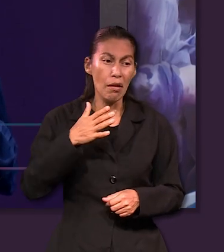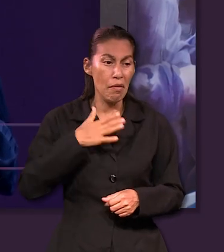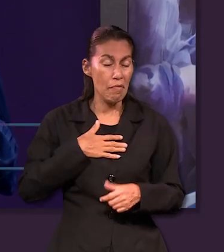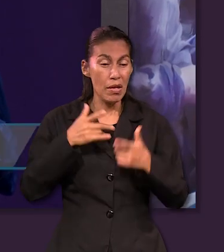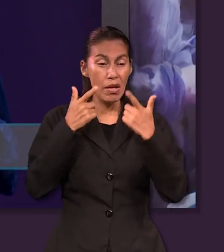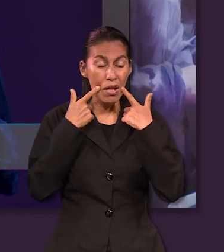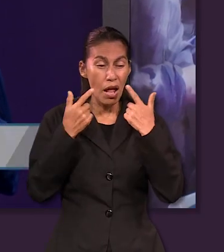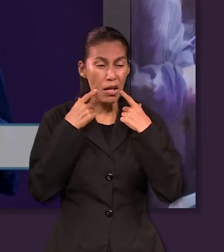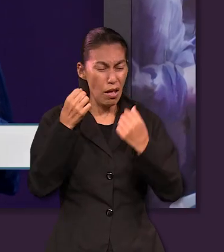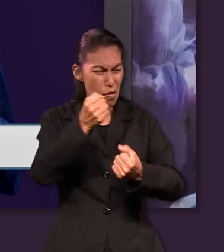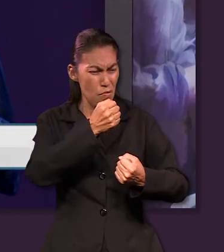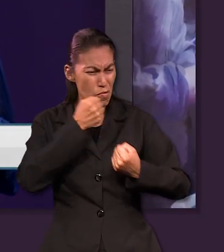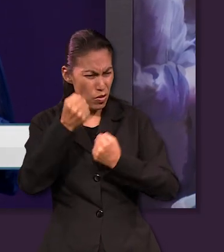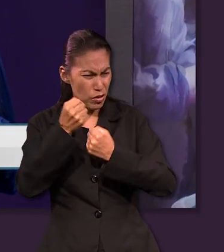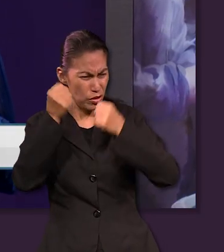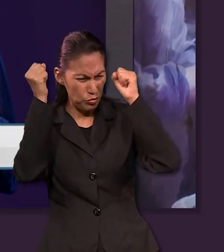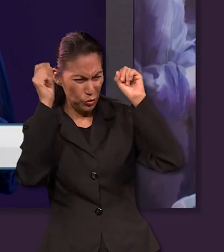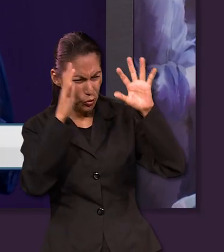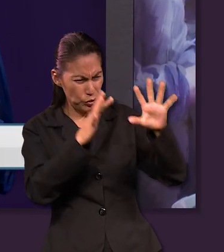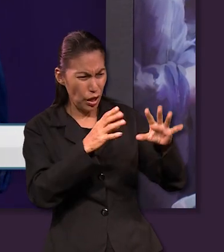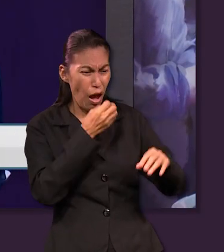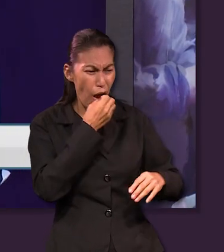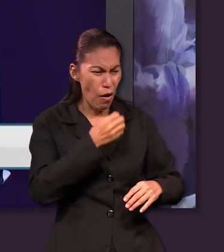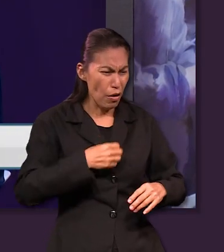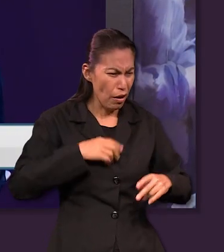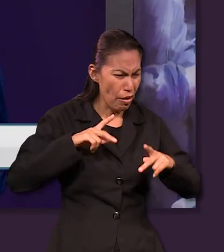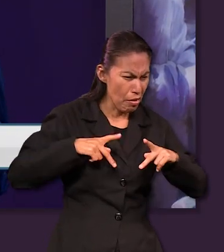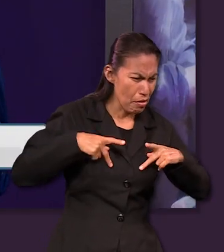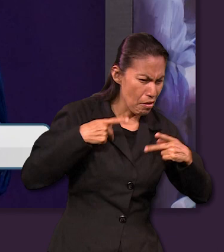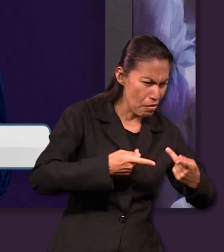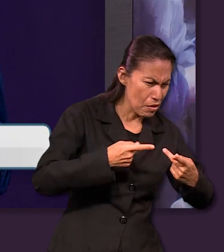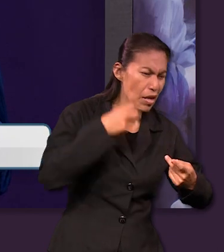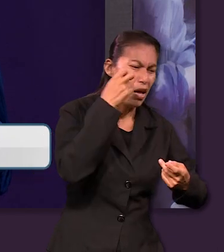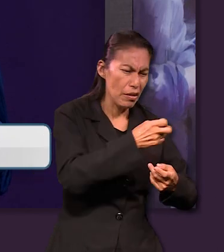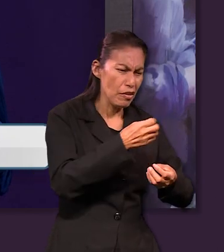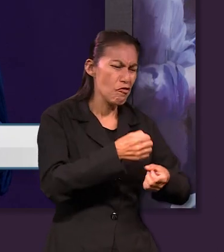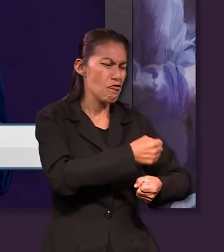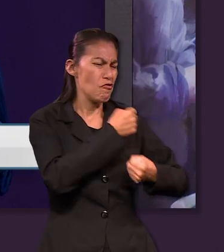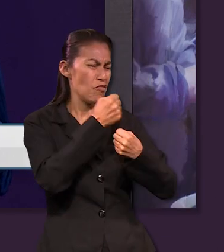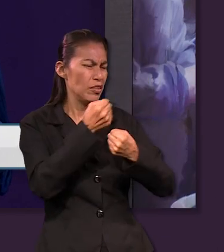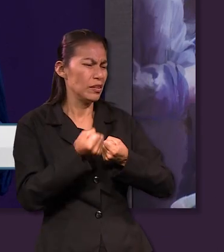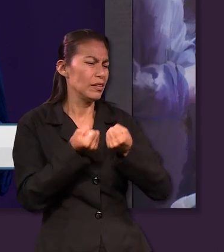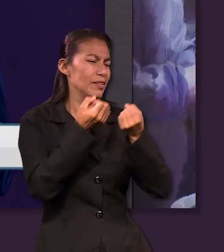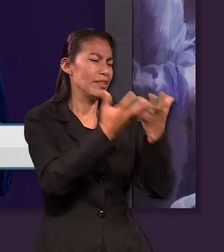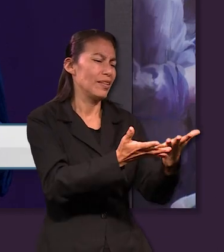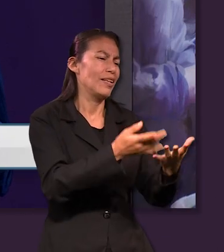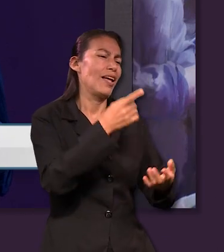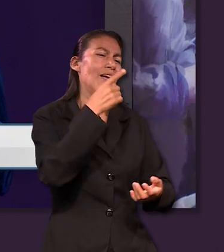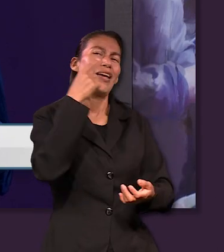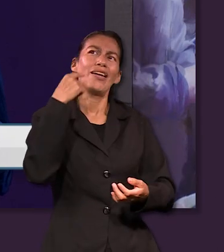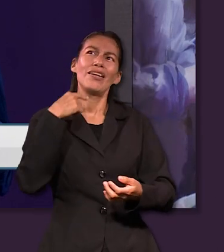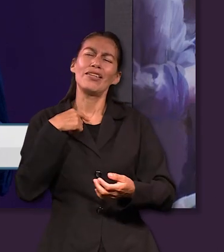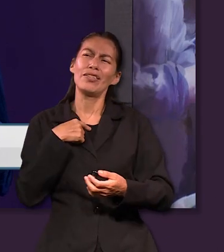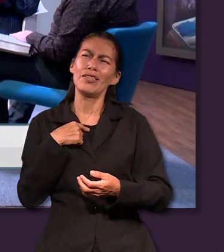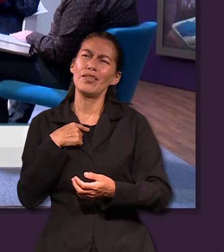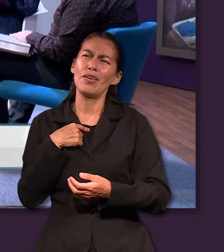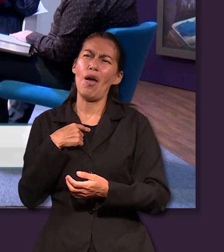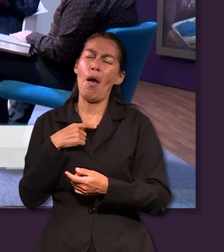bástate mi gracia porque mi poder se perfecciona en la debilidad por tanto de buena gana me gloriaré